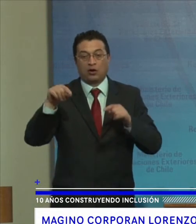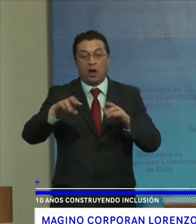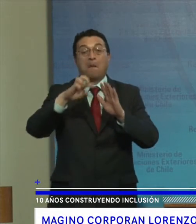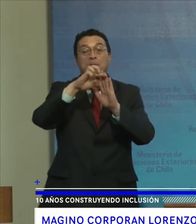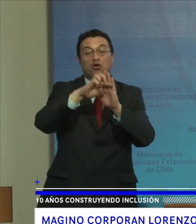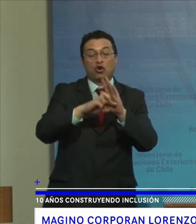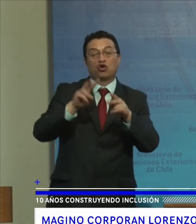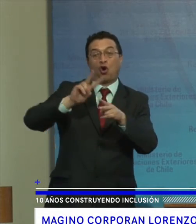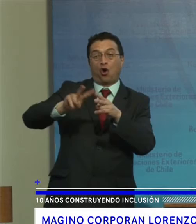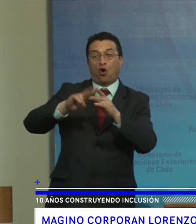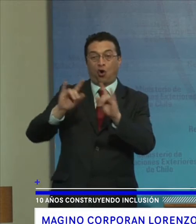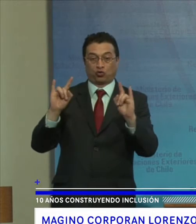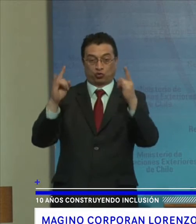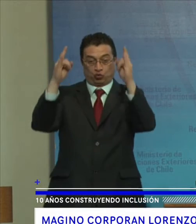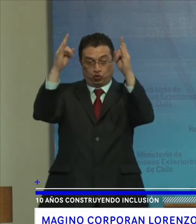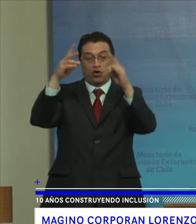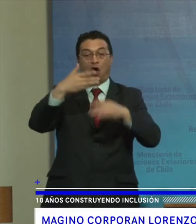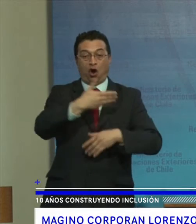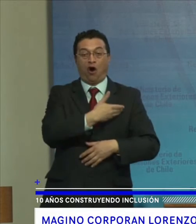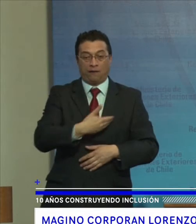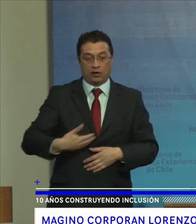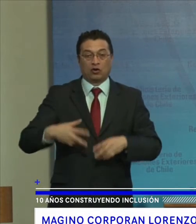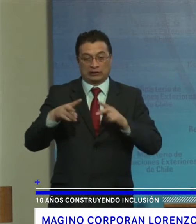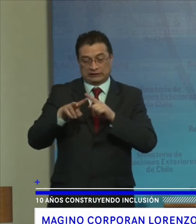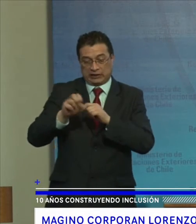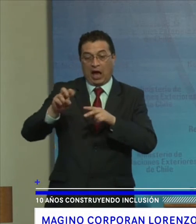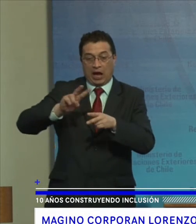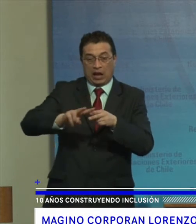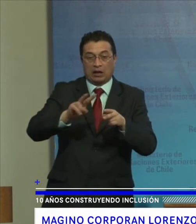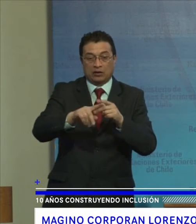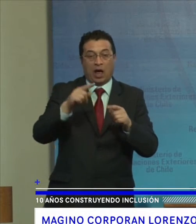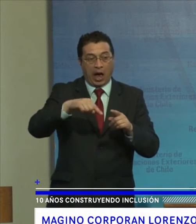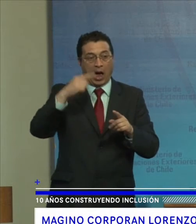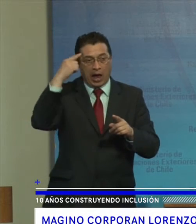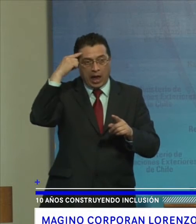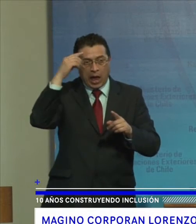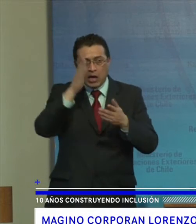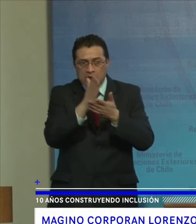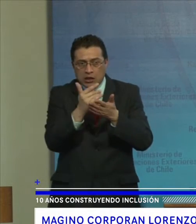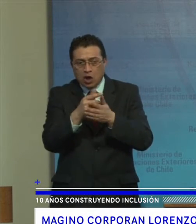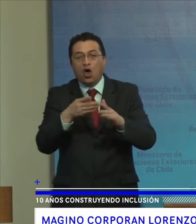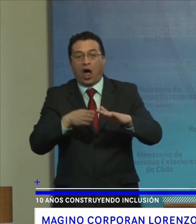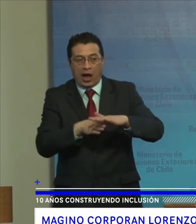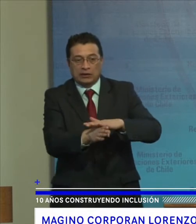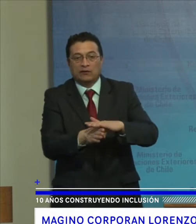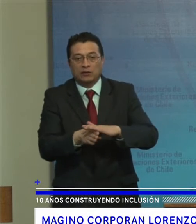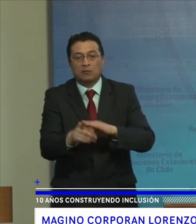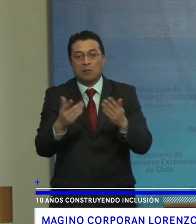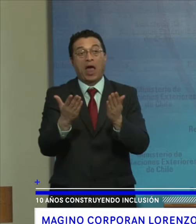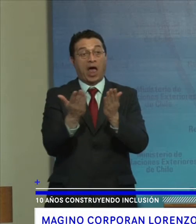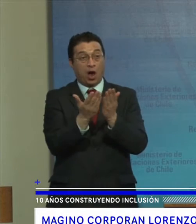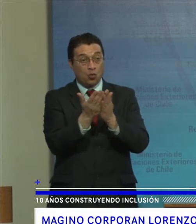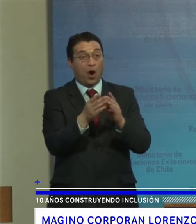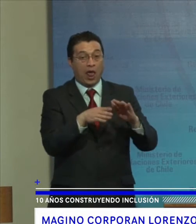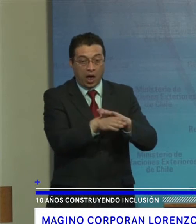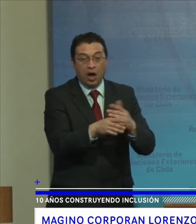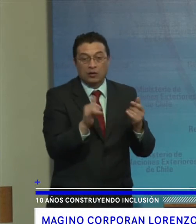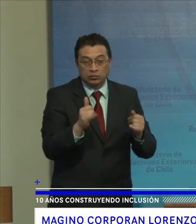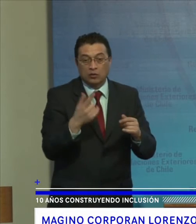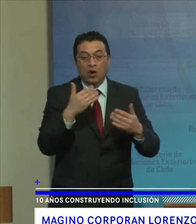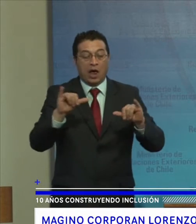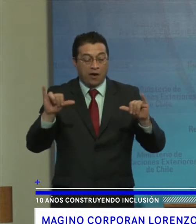construcción Del gobierno Ya realizados Que incluyen Criterios De accesibilidad Como son Escuelas Estancias